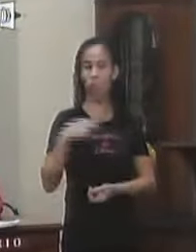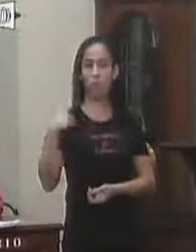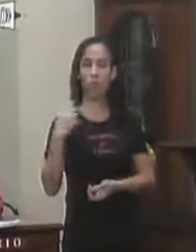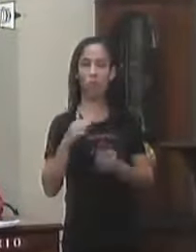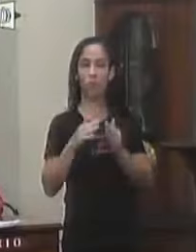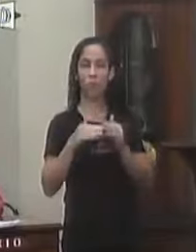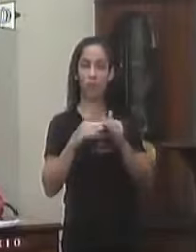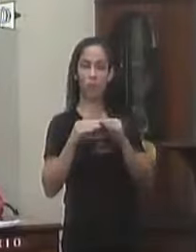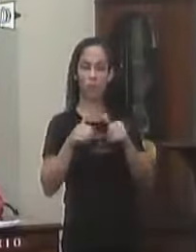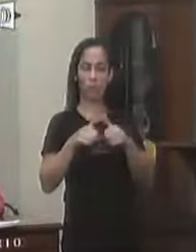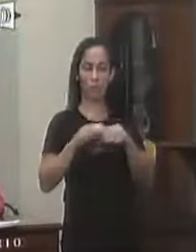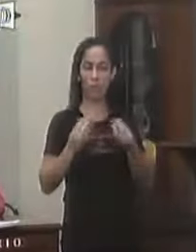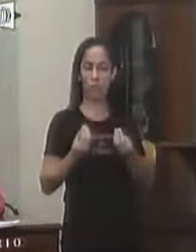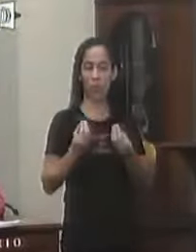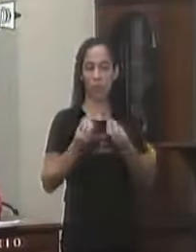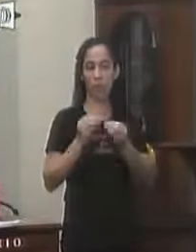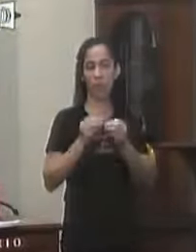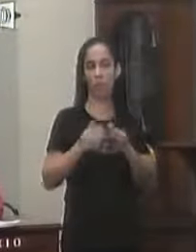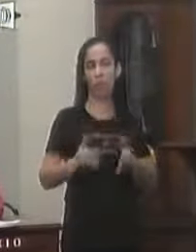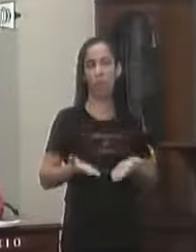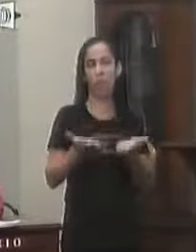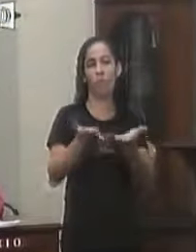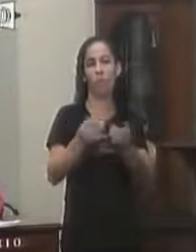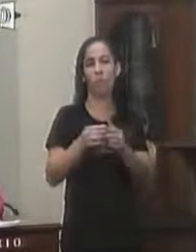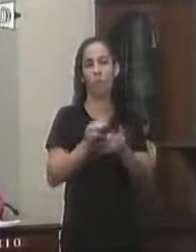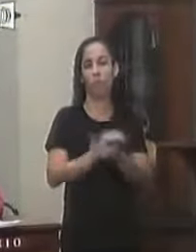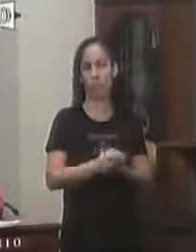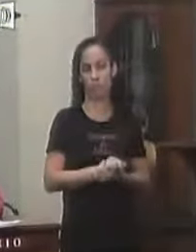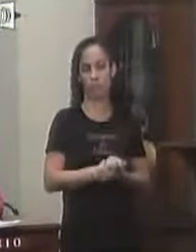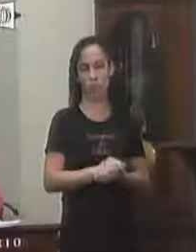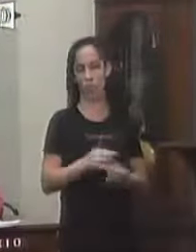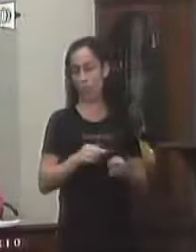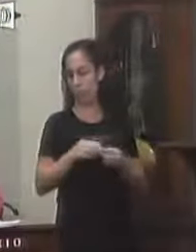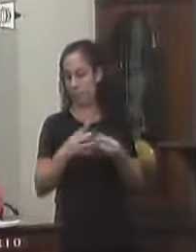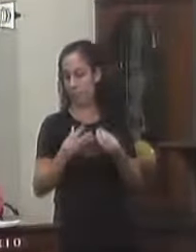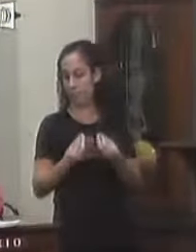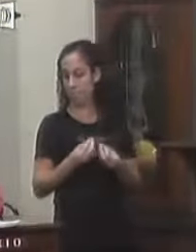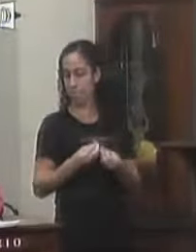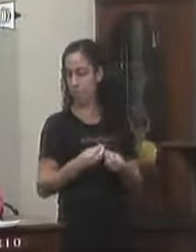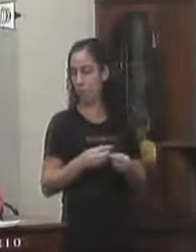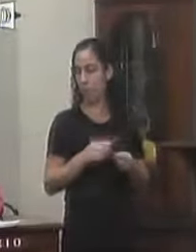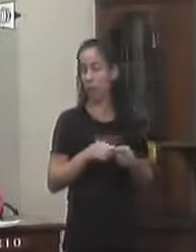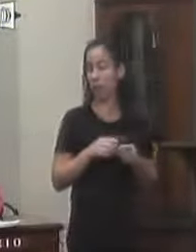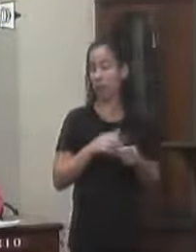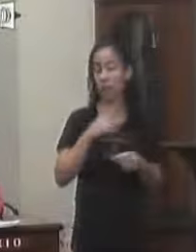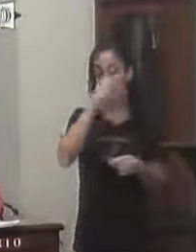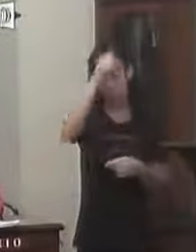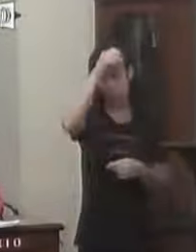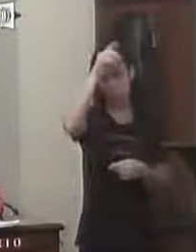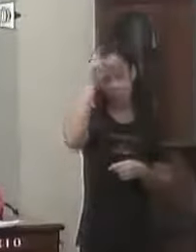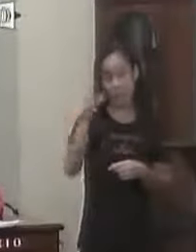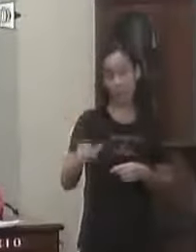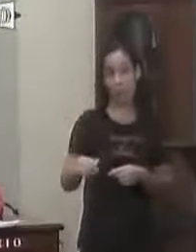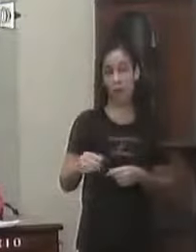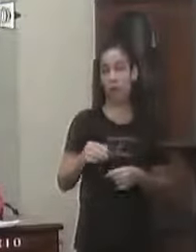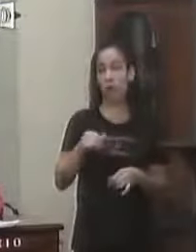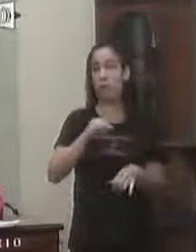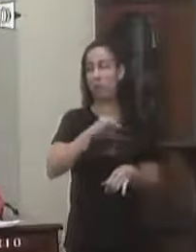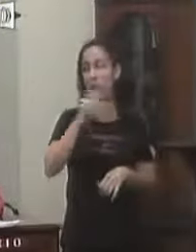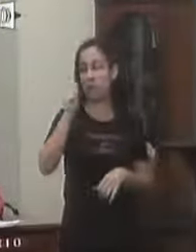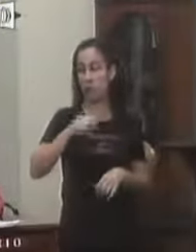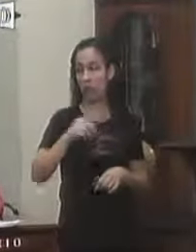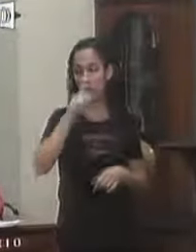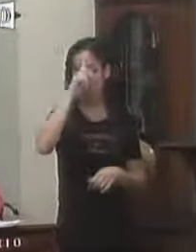subscreve Com assento Nessa igreja Casa No uso De sua distribuição Ouvindo o plenário Da forma Vem ao prefeito Informar a viabilidade Da